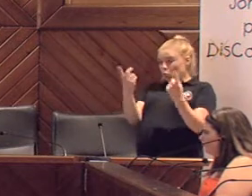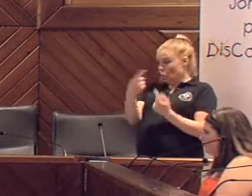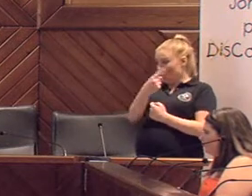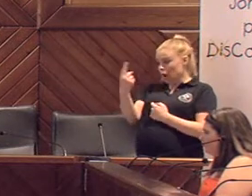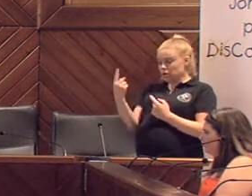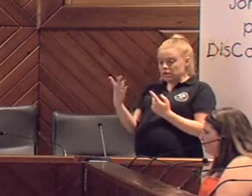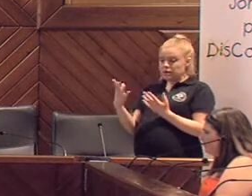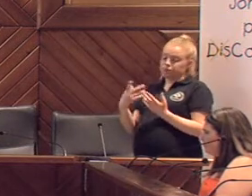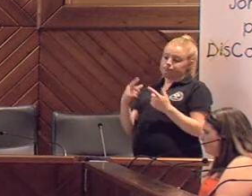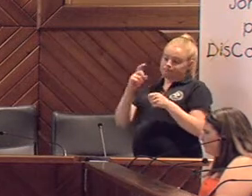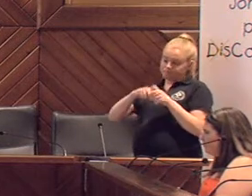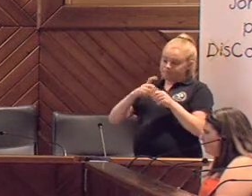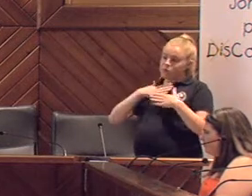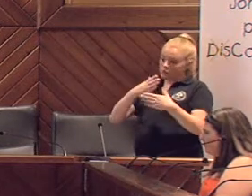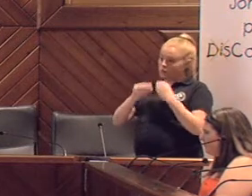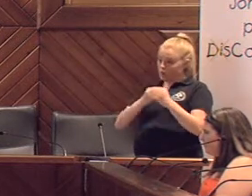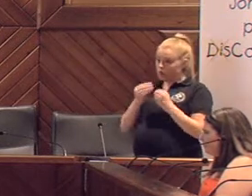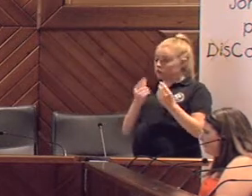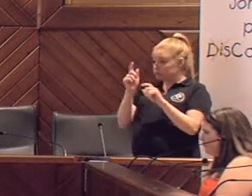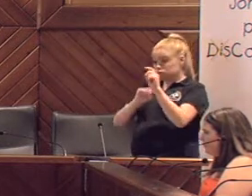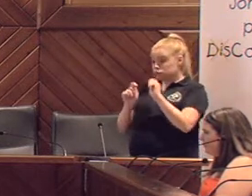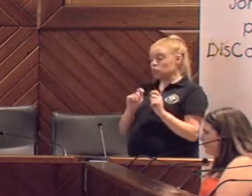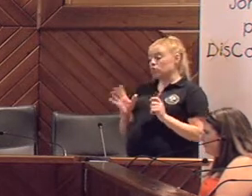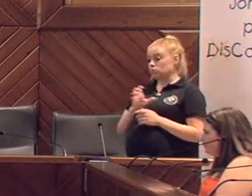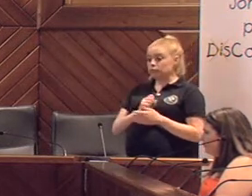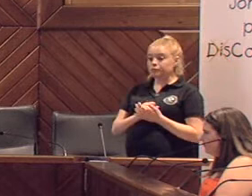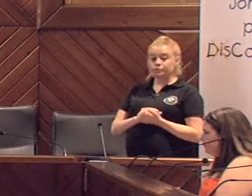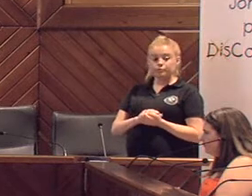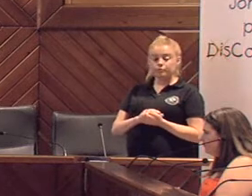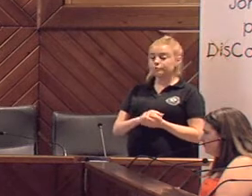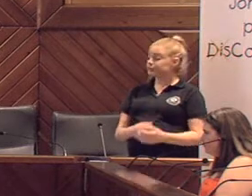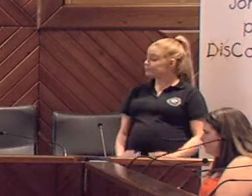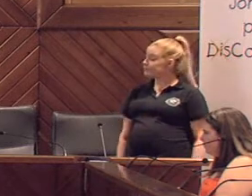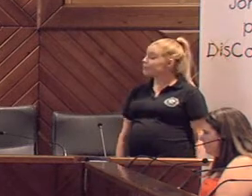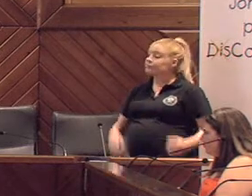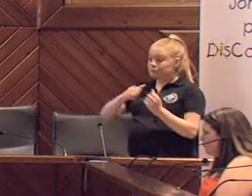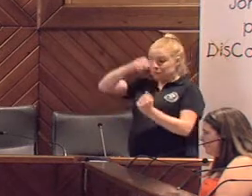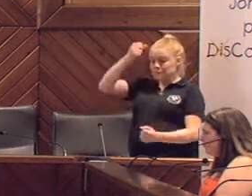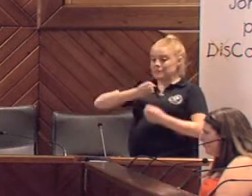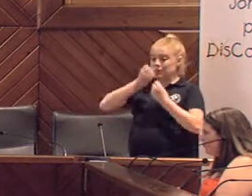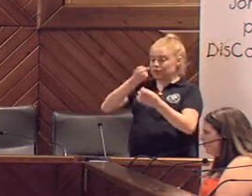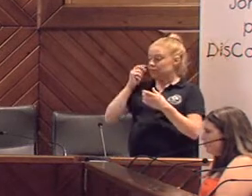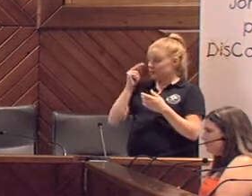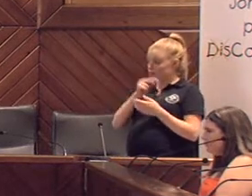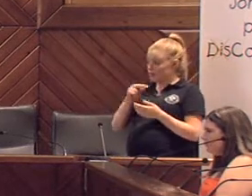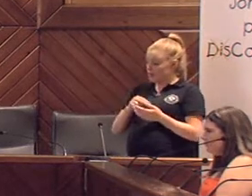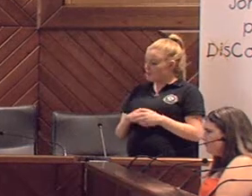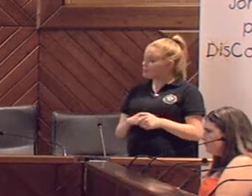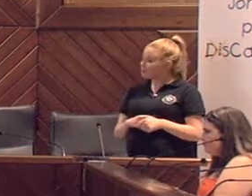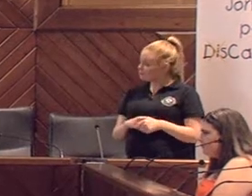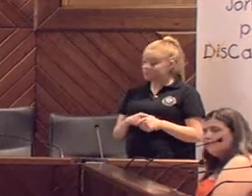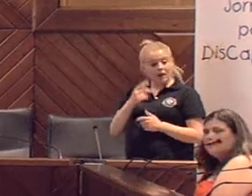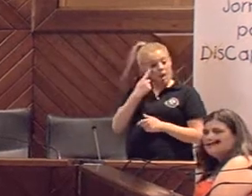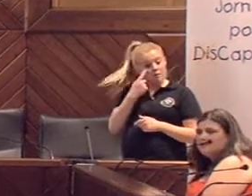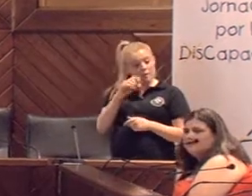hacer voluntariado en cualquier asociación. Bueno, pues leemos el manifiesto y a ver si lo